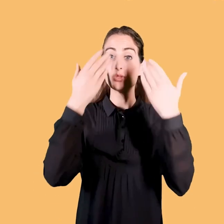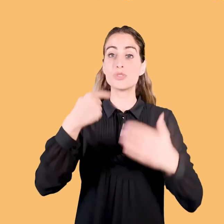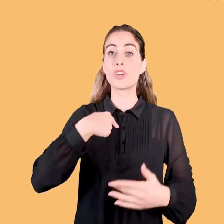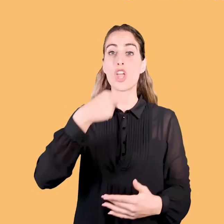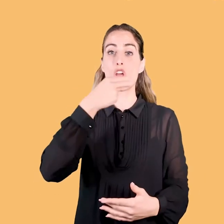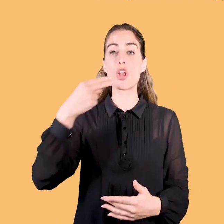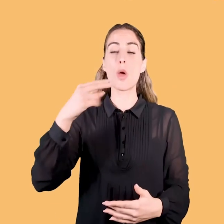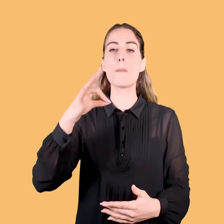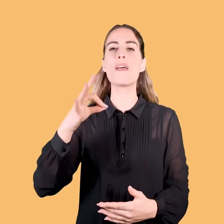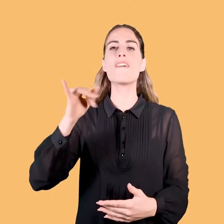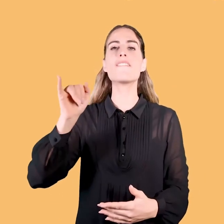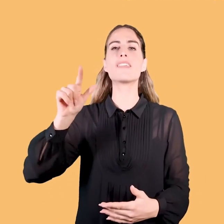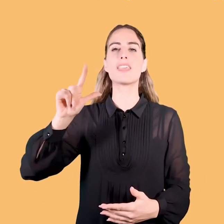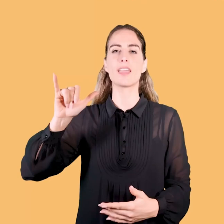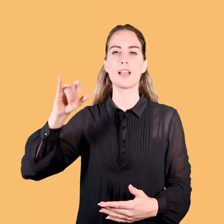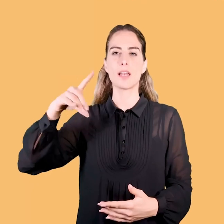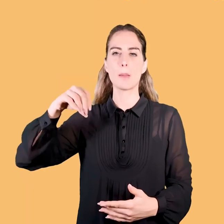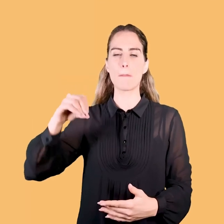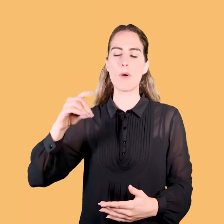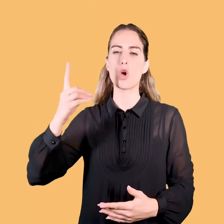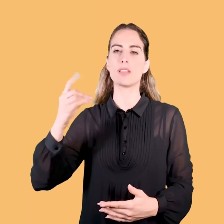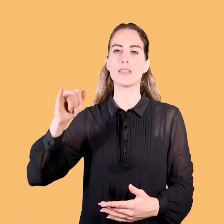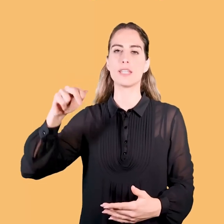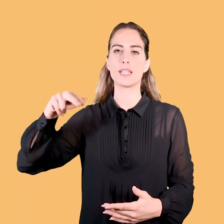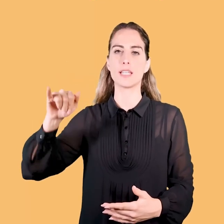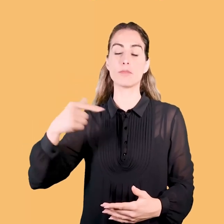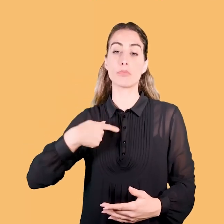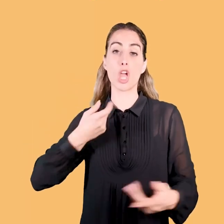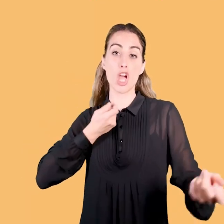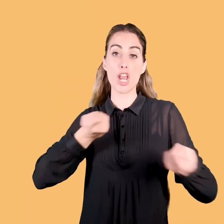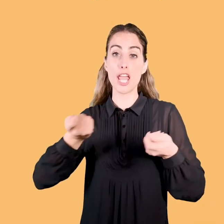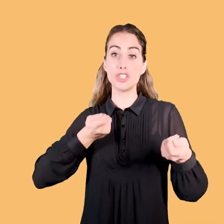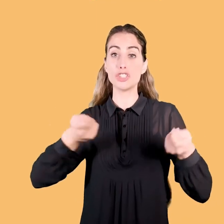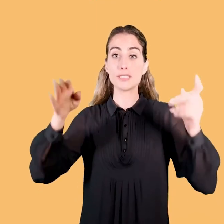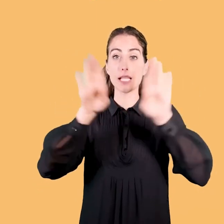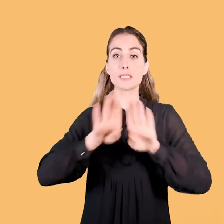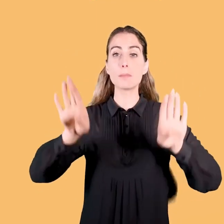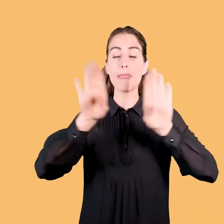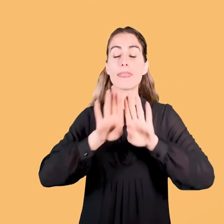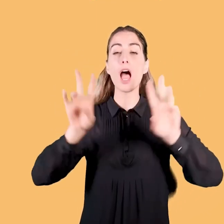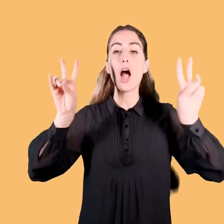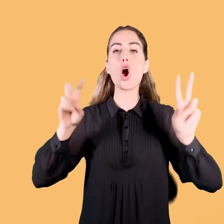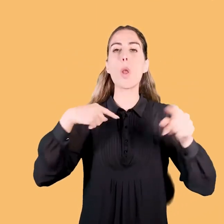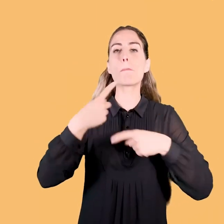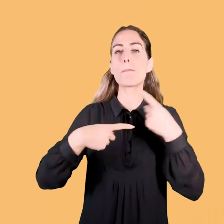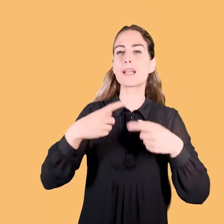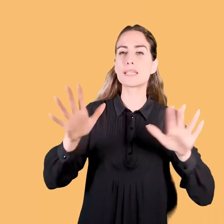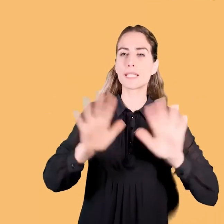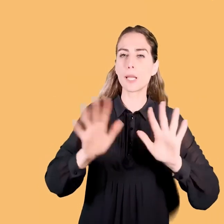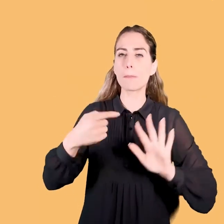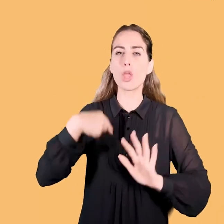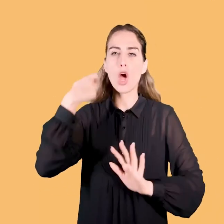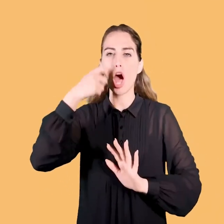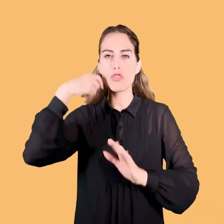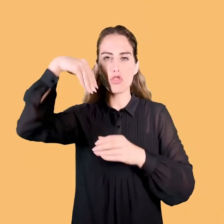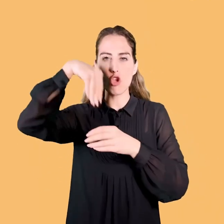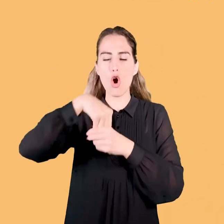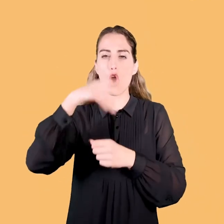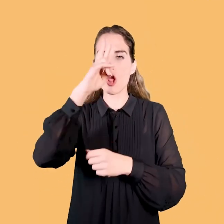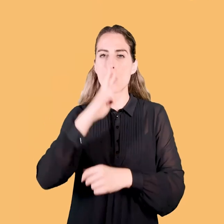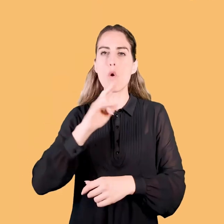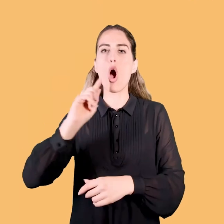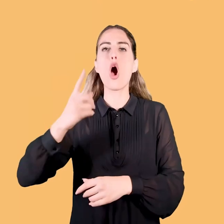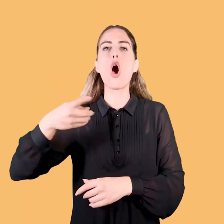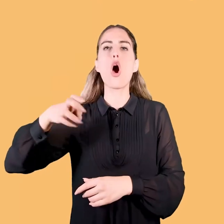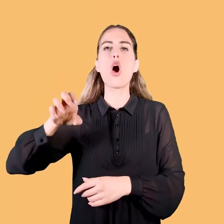Buongiorno, sono Filippo Dini, sono il regista dello spettacolo I parenti terribili e anche interprete nel